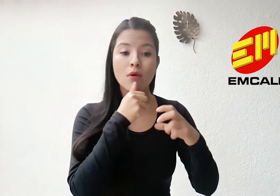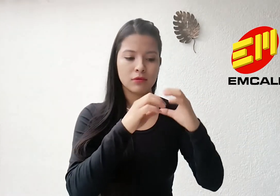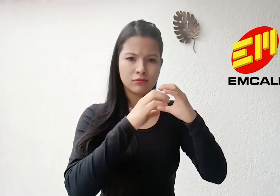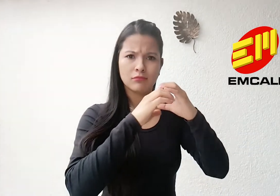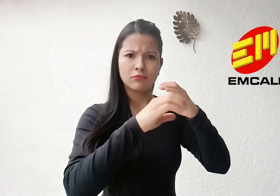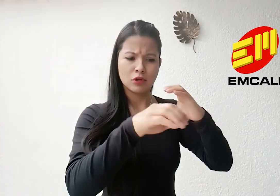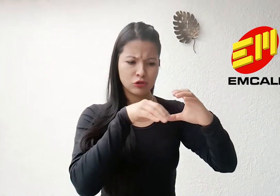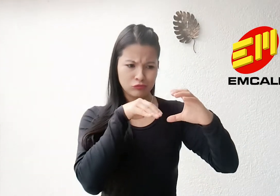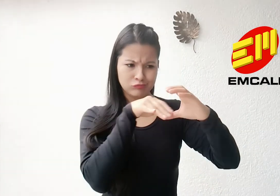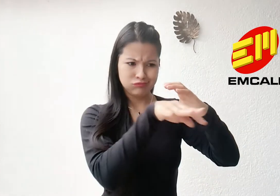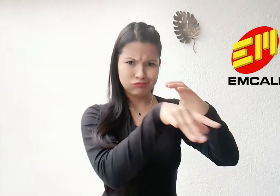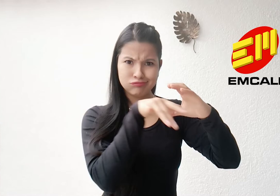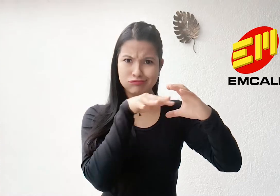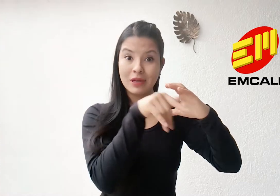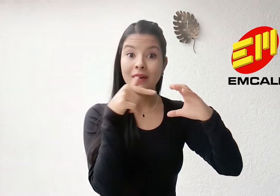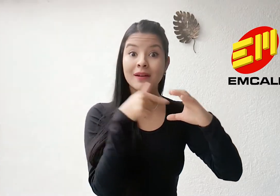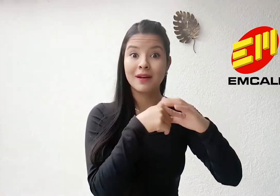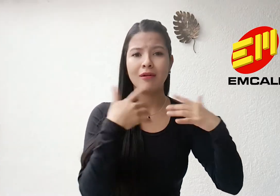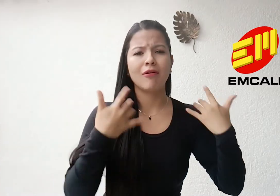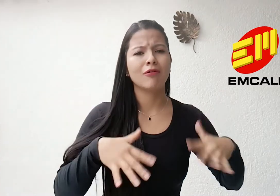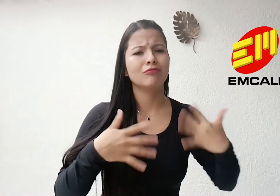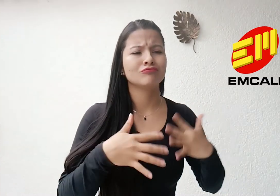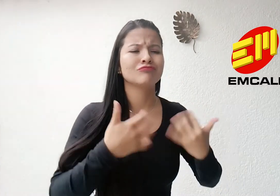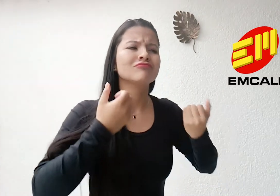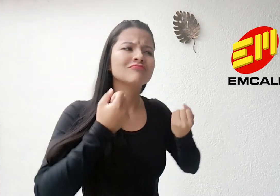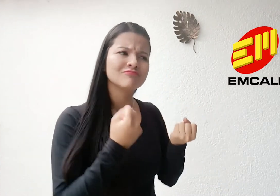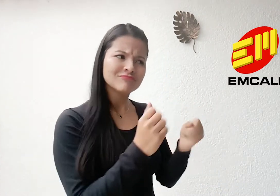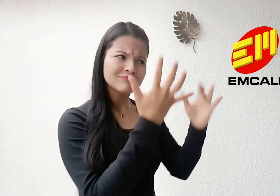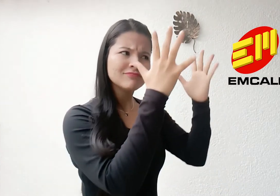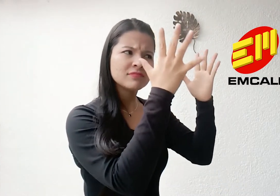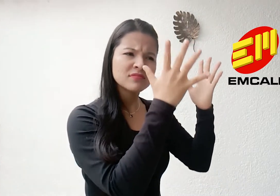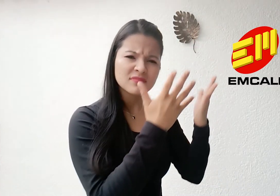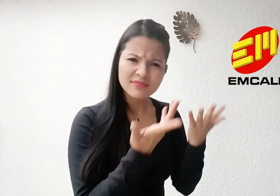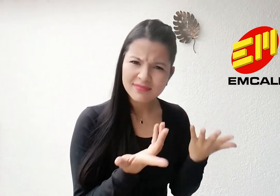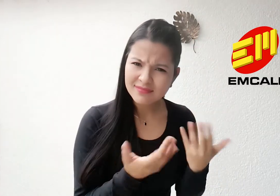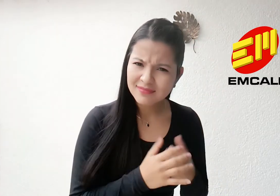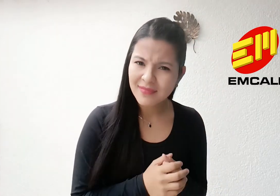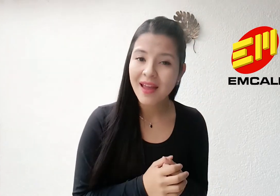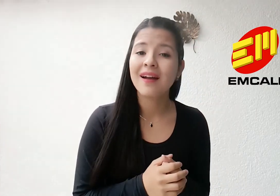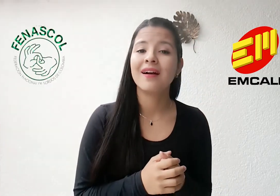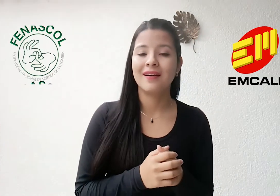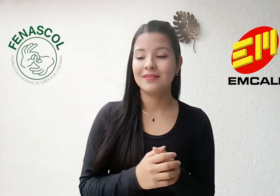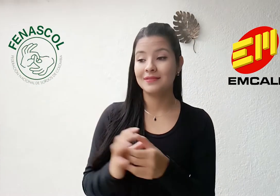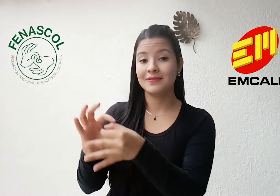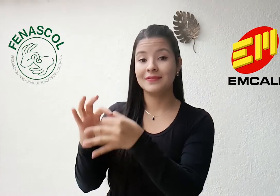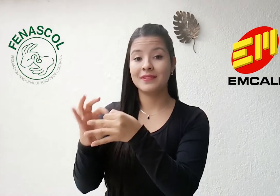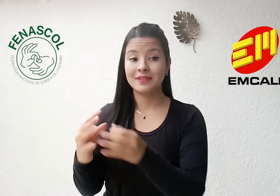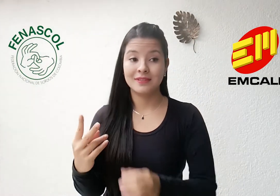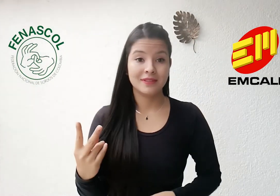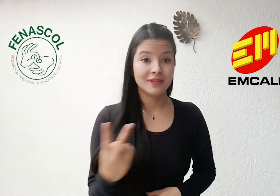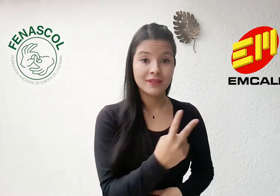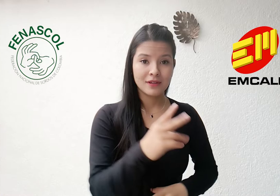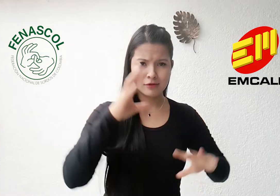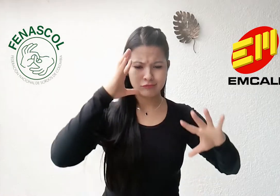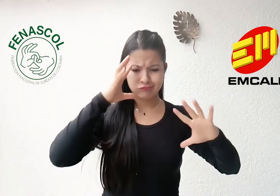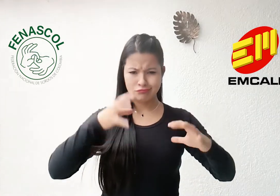servicios públicos de acueducto, energía y alcantarillado. Celebramos que MCALI ha